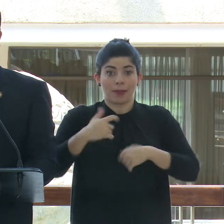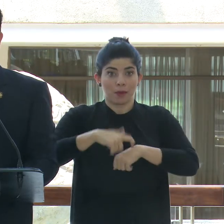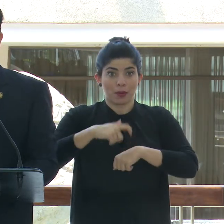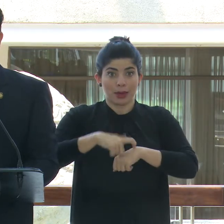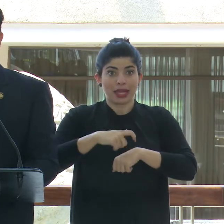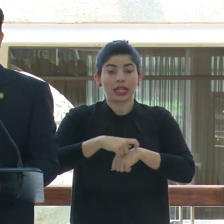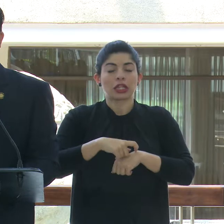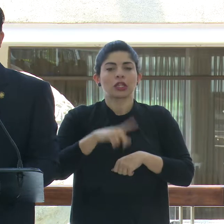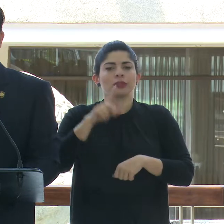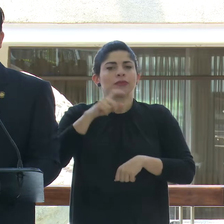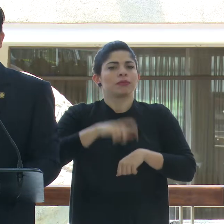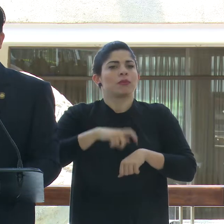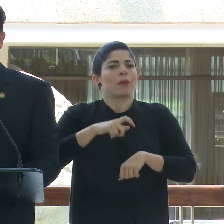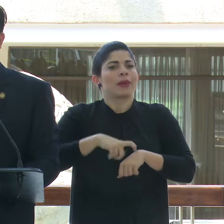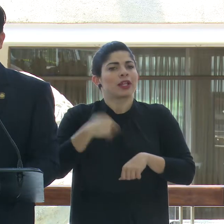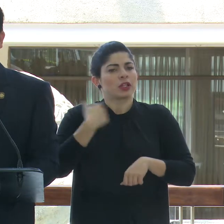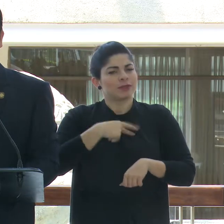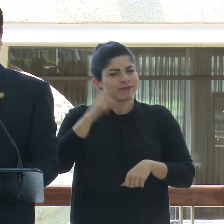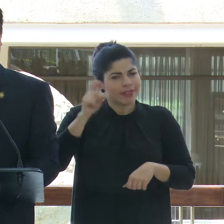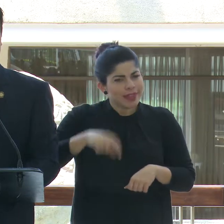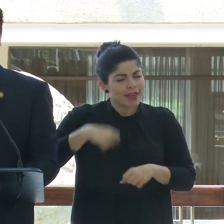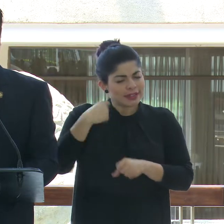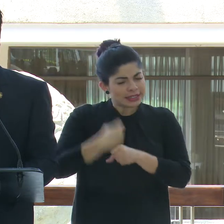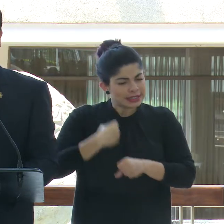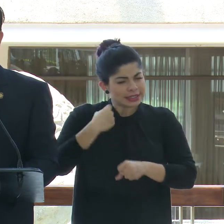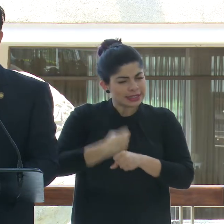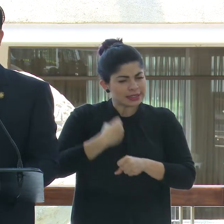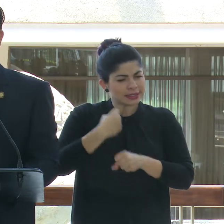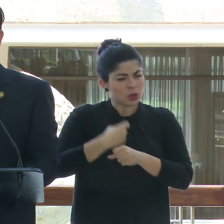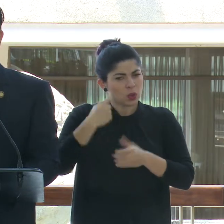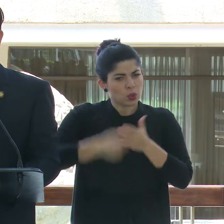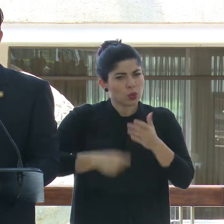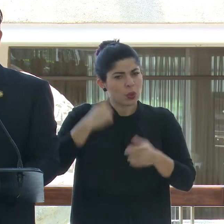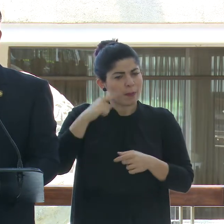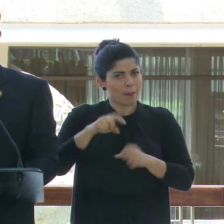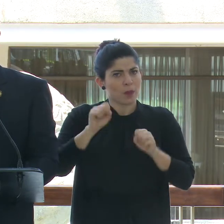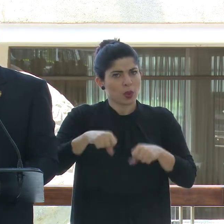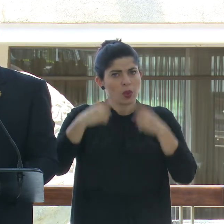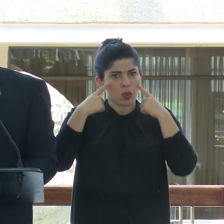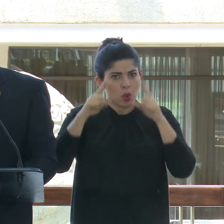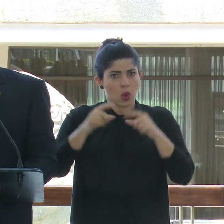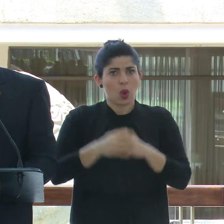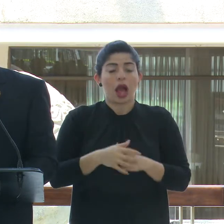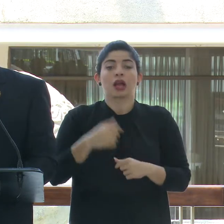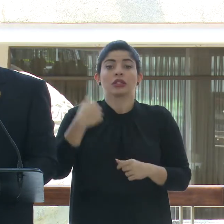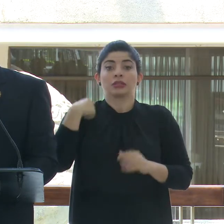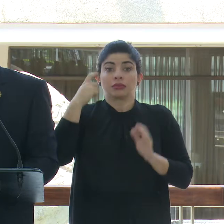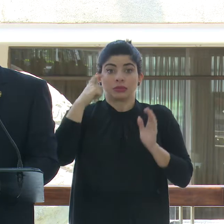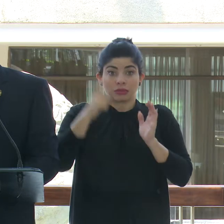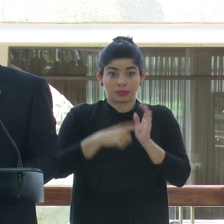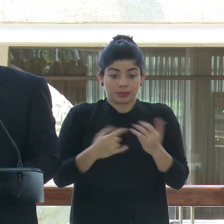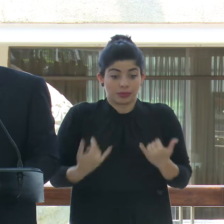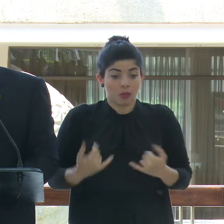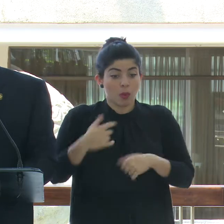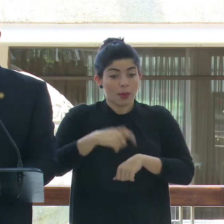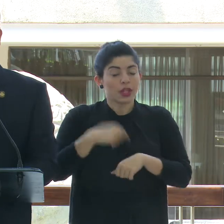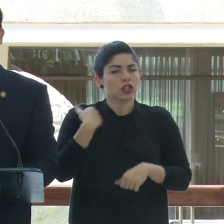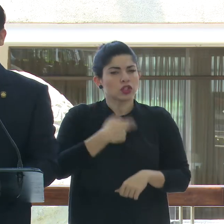es un punto que debemos trabajar fuertemente para lograr esto. Yo reconozco que en el punto que estamos